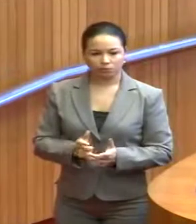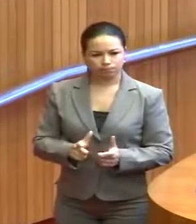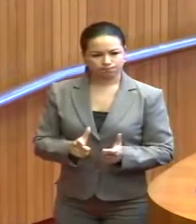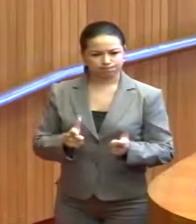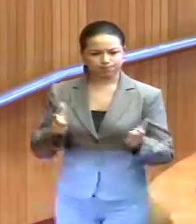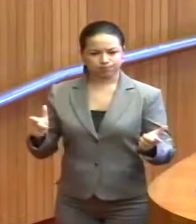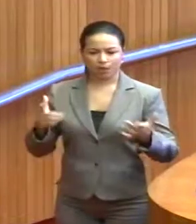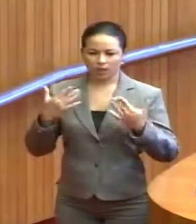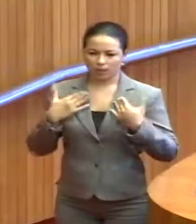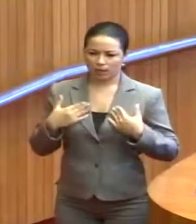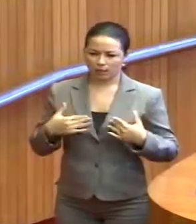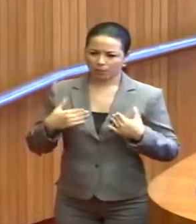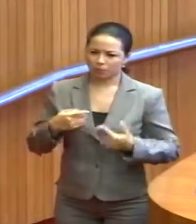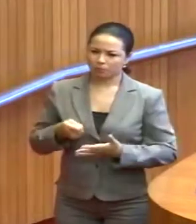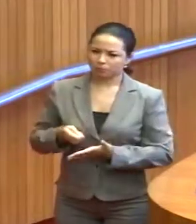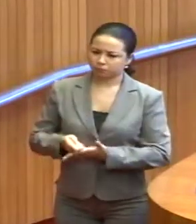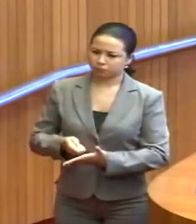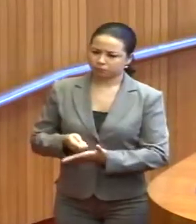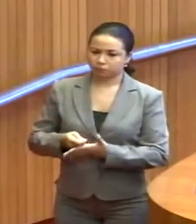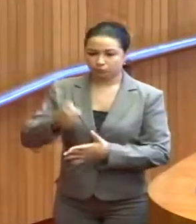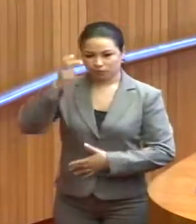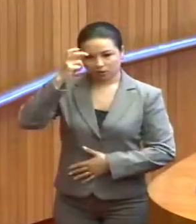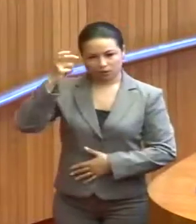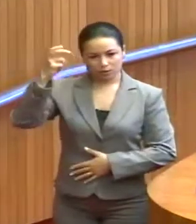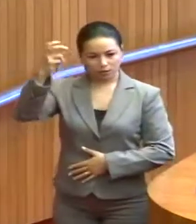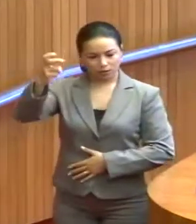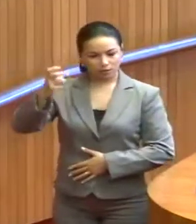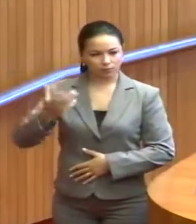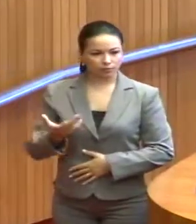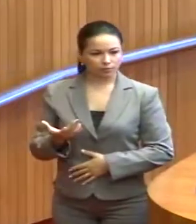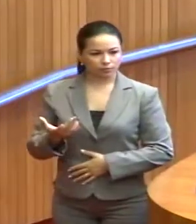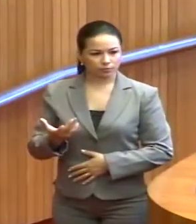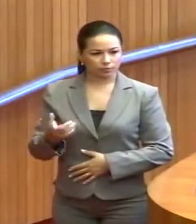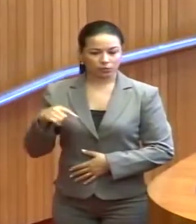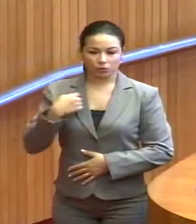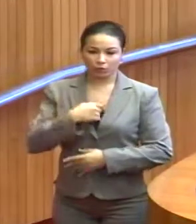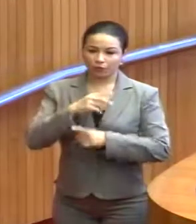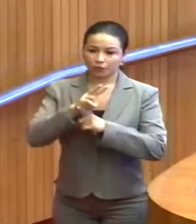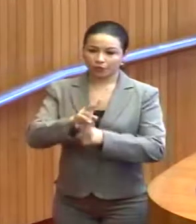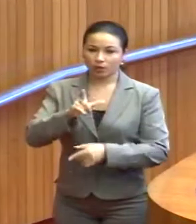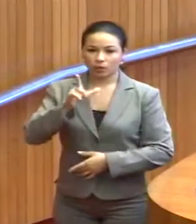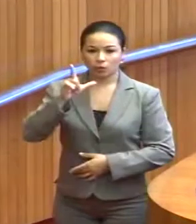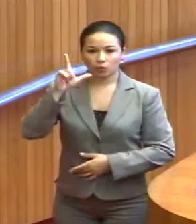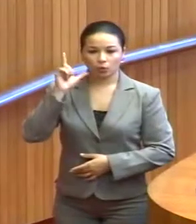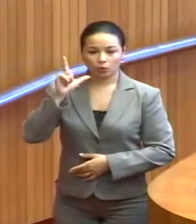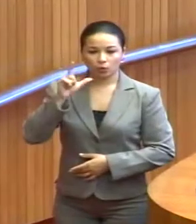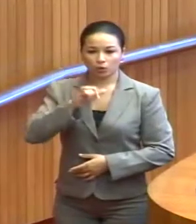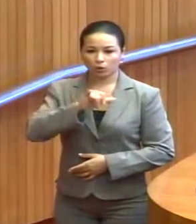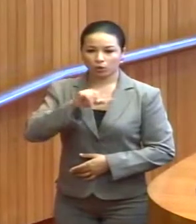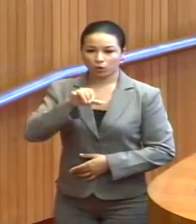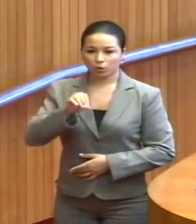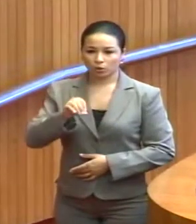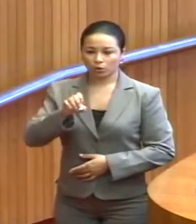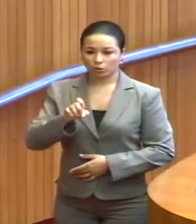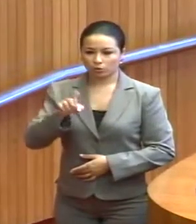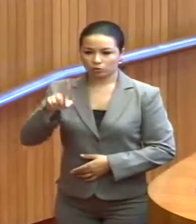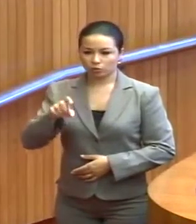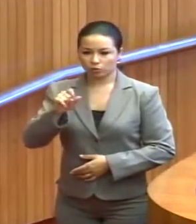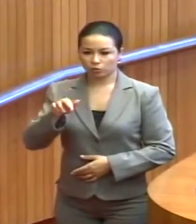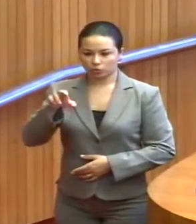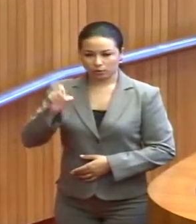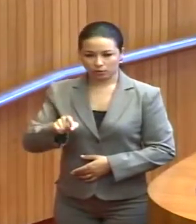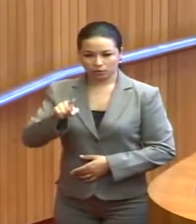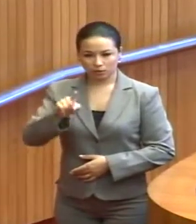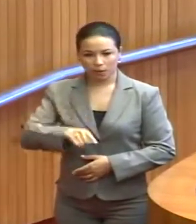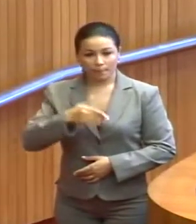ampla, tranquila, firme, inteligente, que nós acompanhamos ontem no Jô Soares, onde ela disse que é melhor